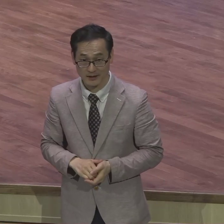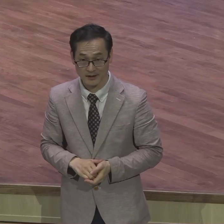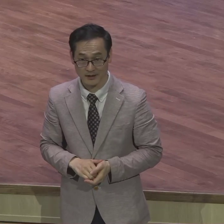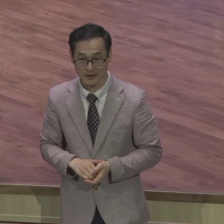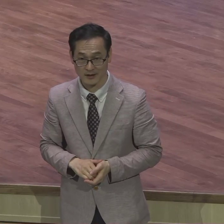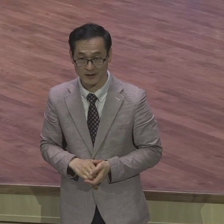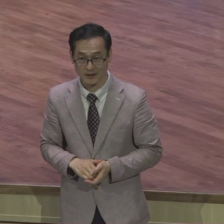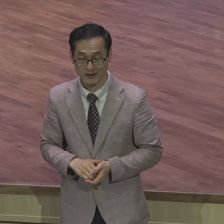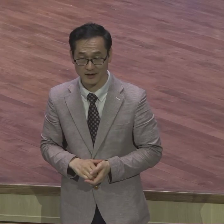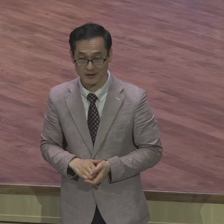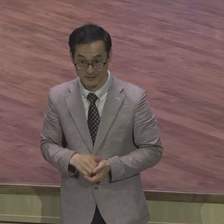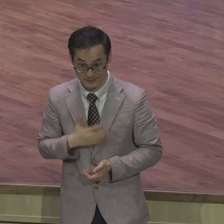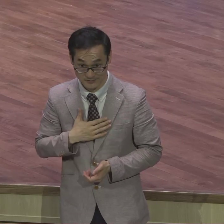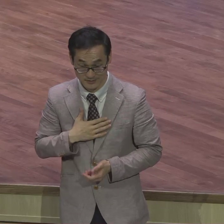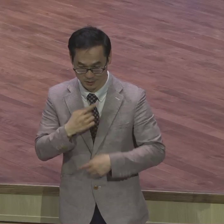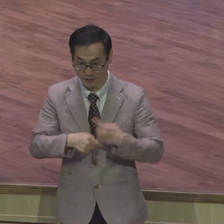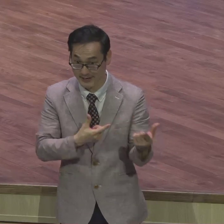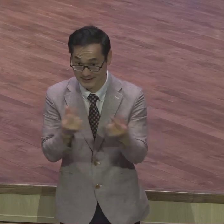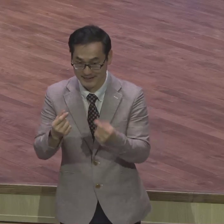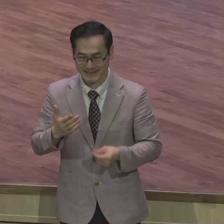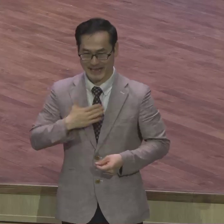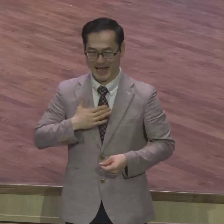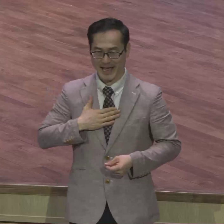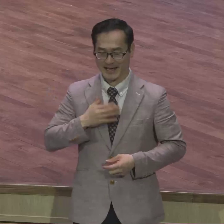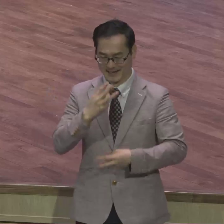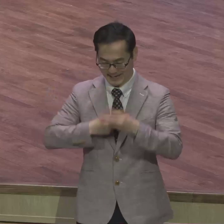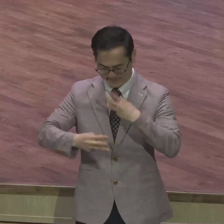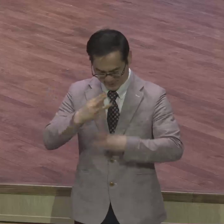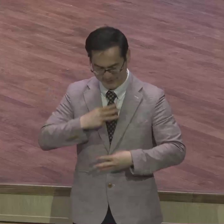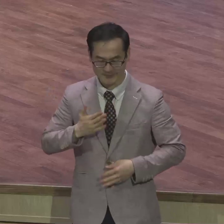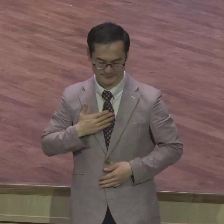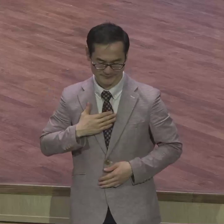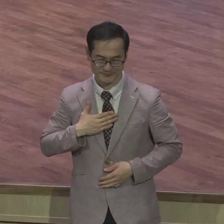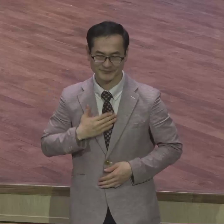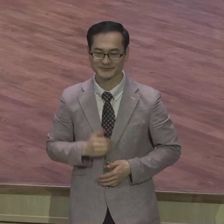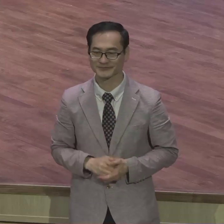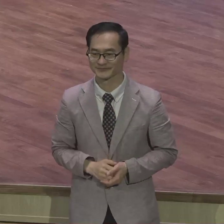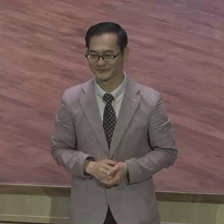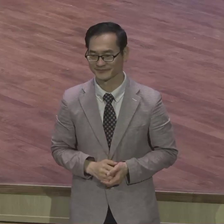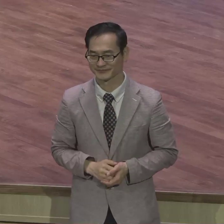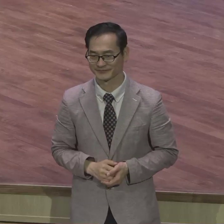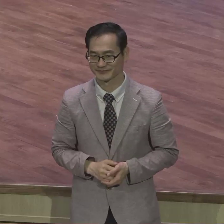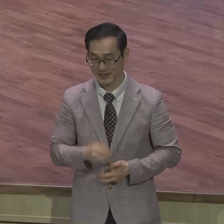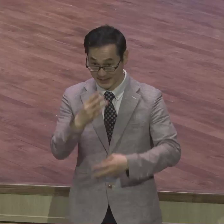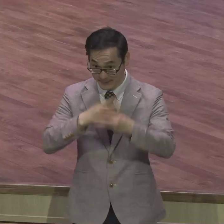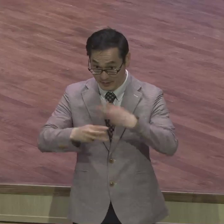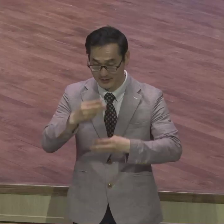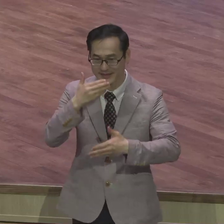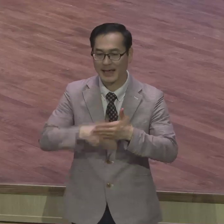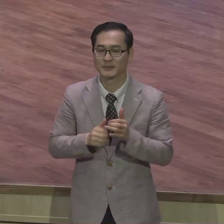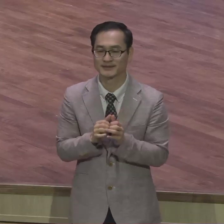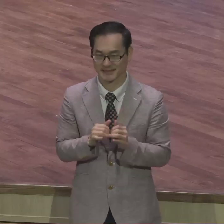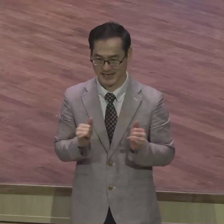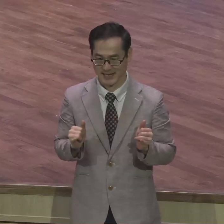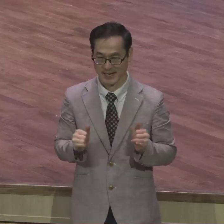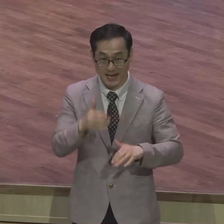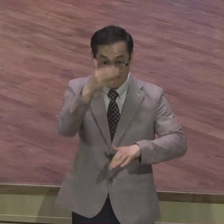나는 랩너트다 랩너트가 남은자라는 뜻이니까요 마지막 남은자라 이